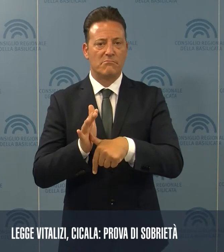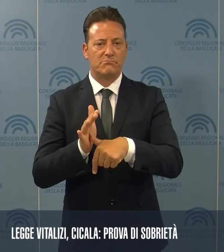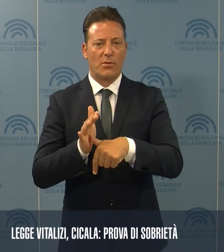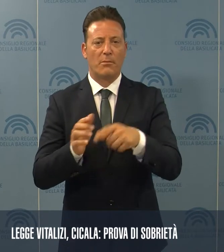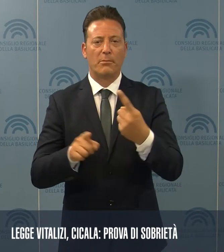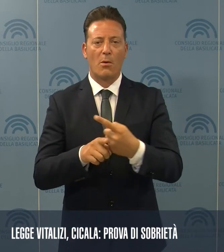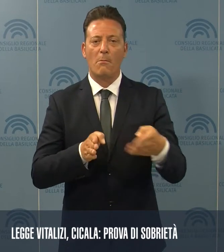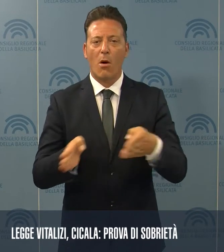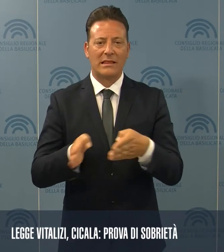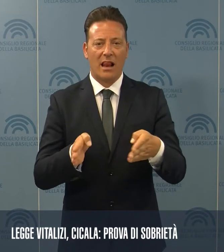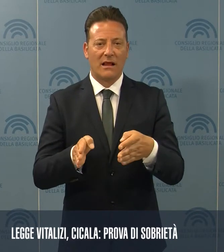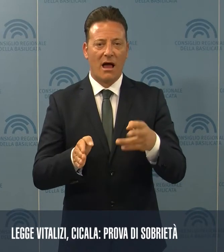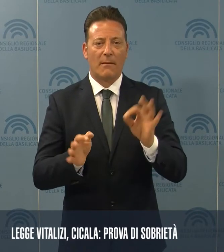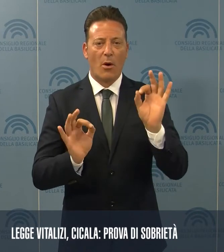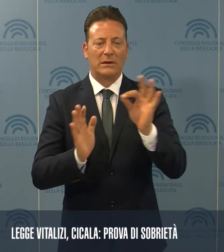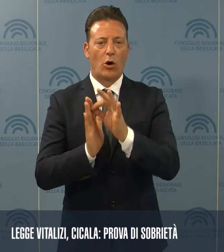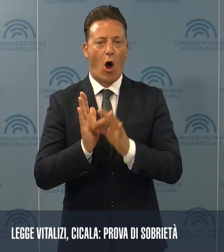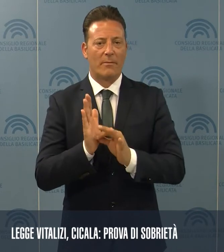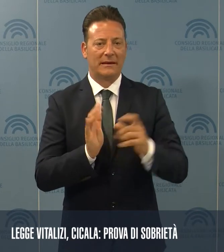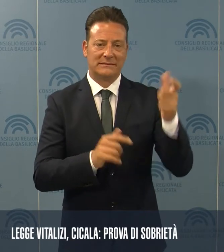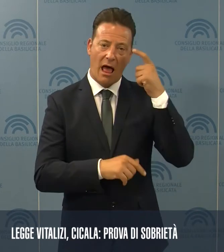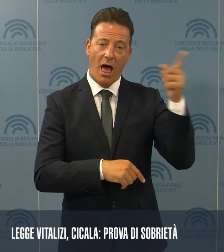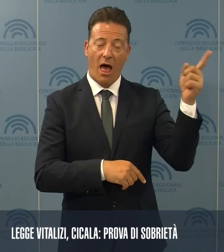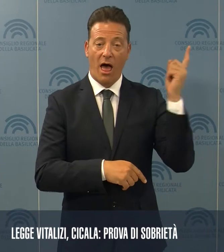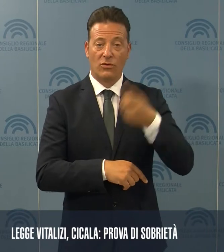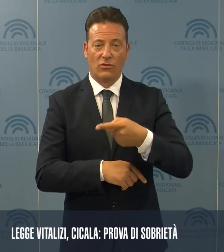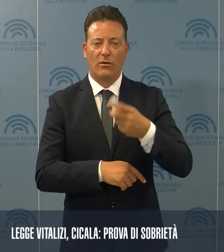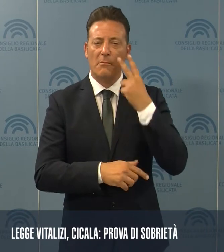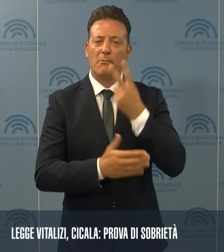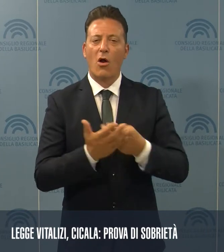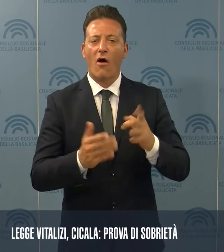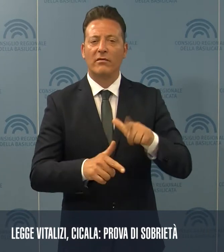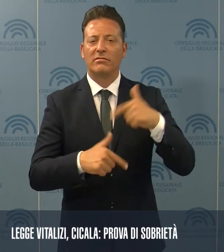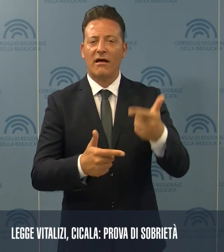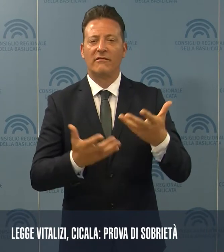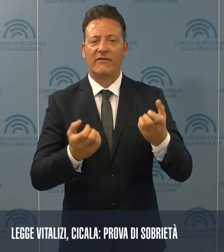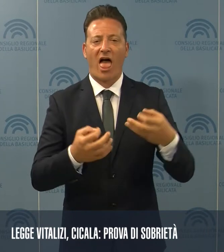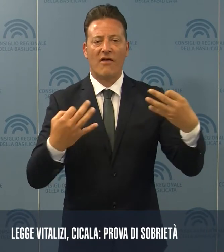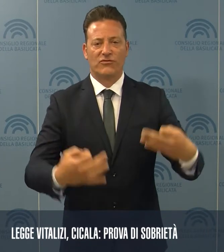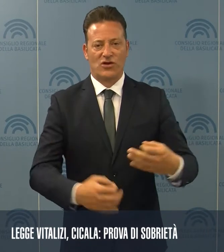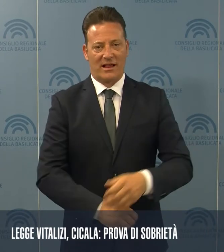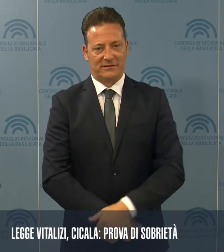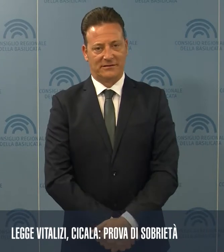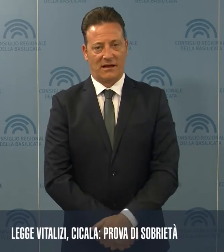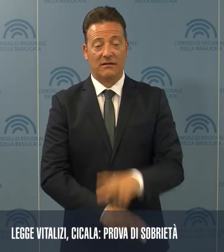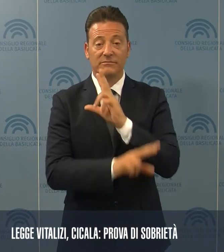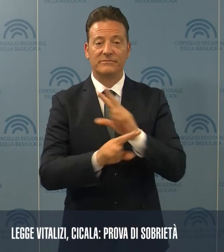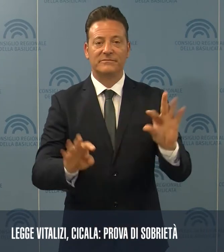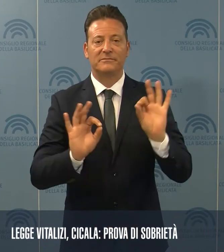stabiliti dalle norme statali, ha offerto una prova di sobrietà e di efficienza. Lo dichiara soddisfatto